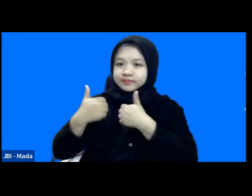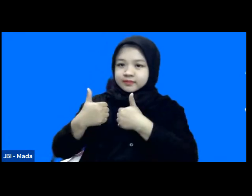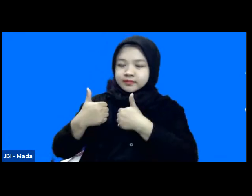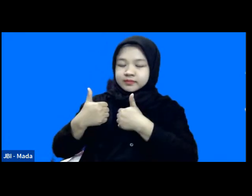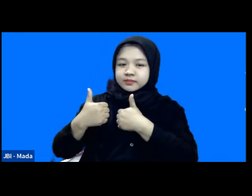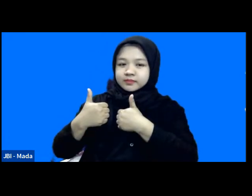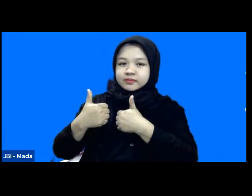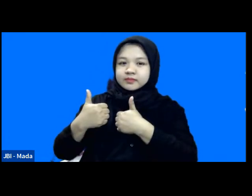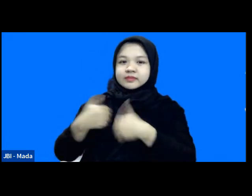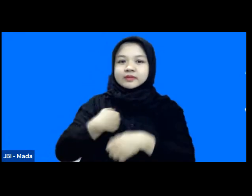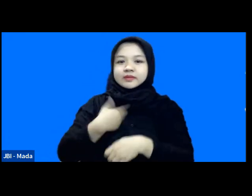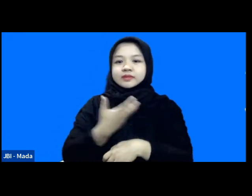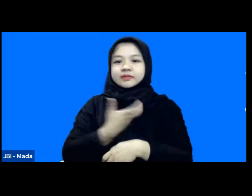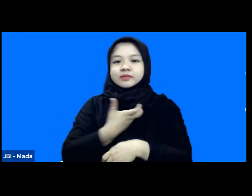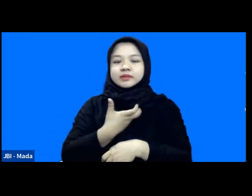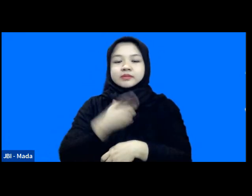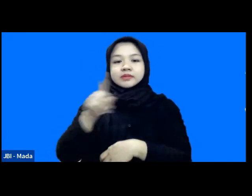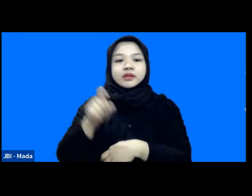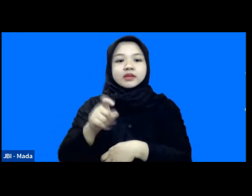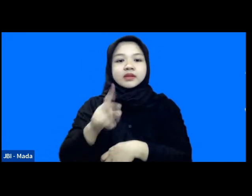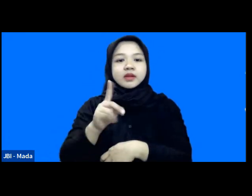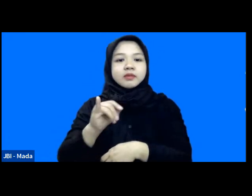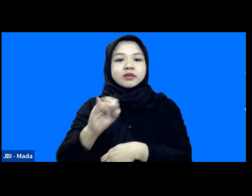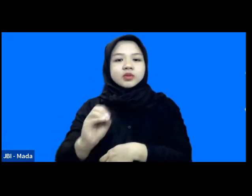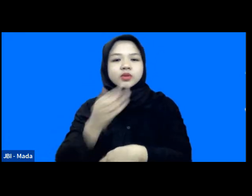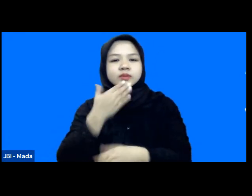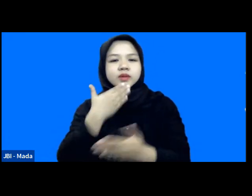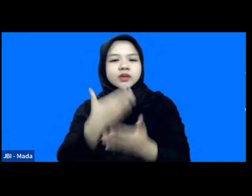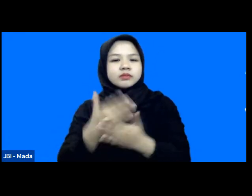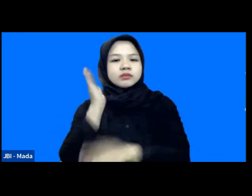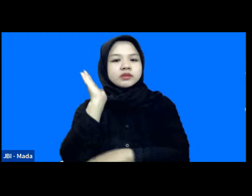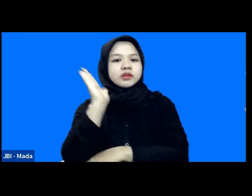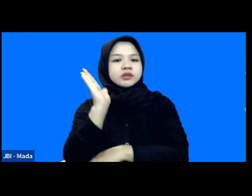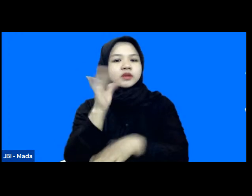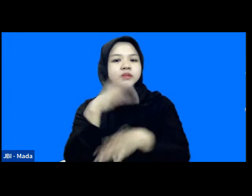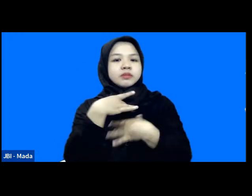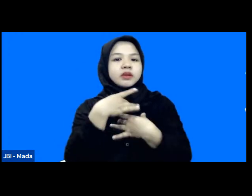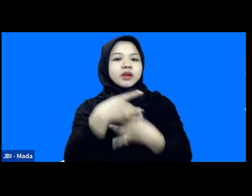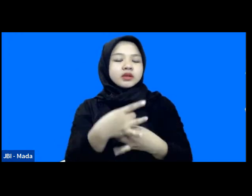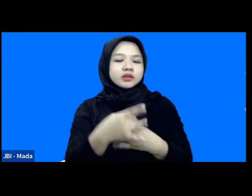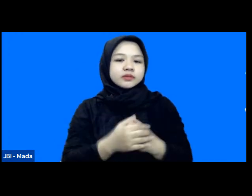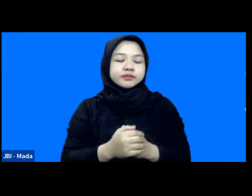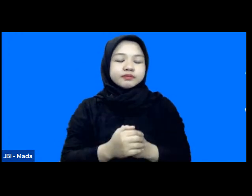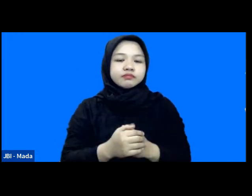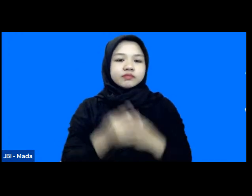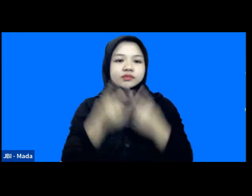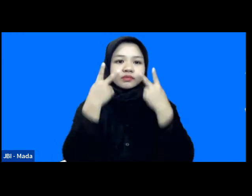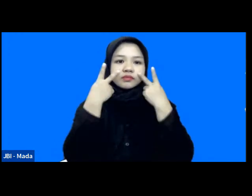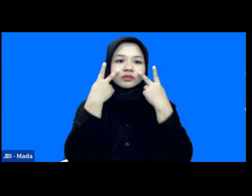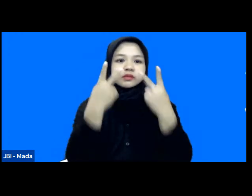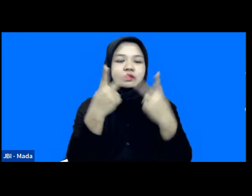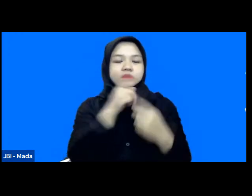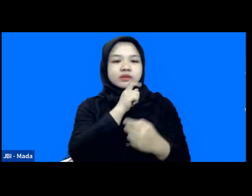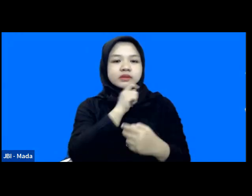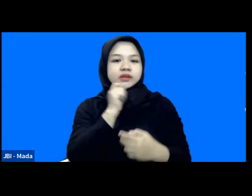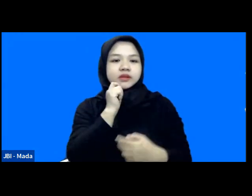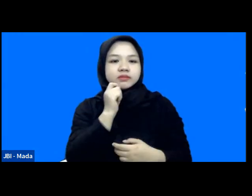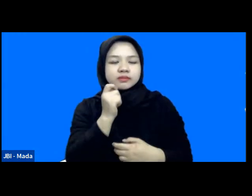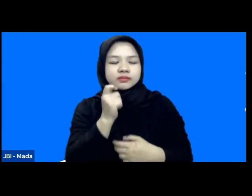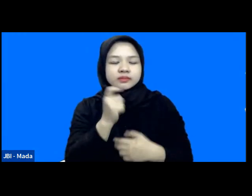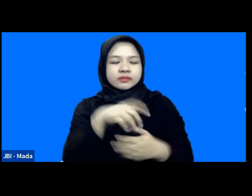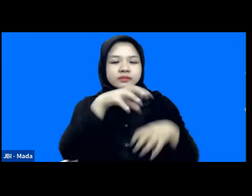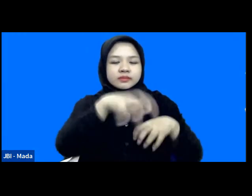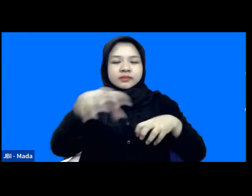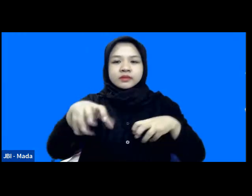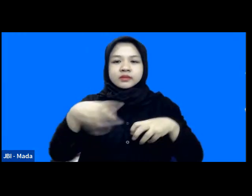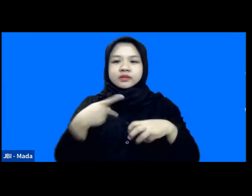tergelitik sama mas rio ya mas rio makasih banyak presentasinya menarik banget apalagi ngeliat bahwa ternyata koordinat tempat lokasi